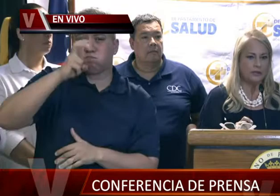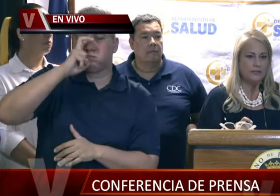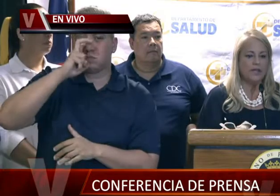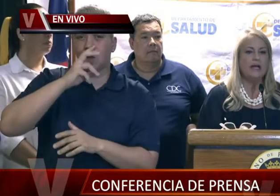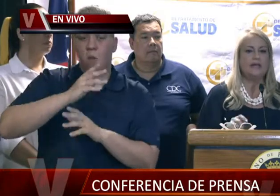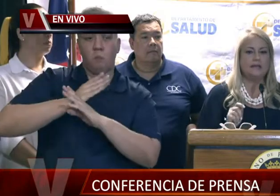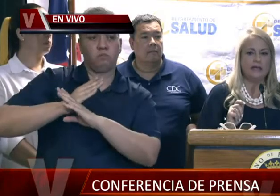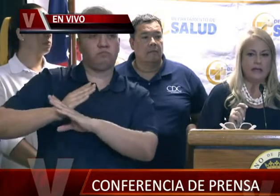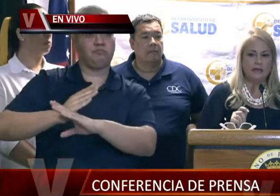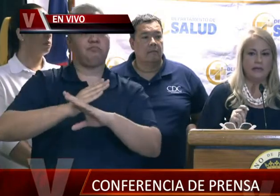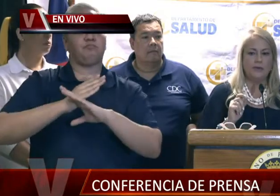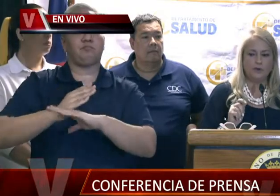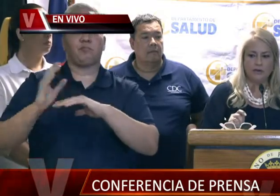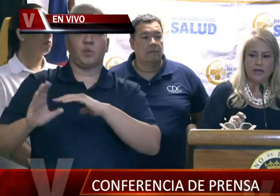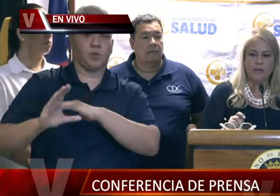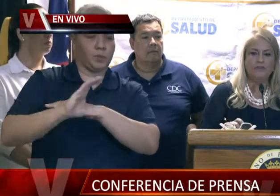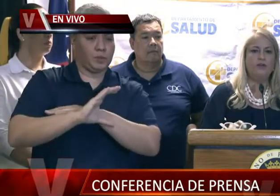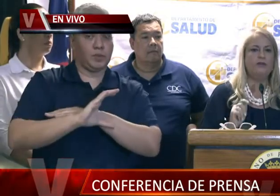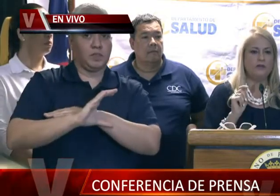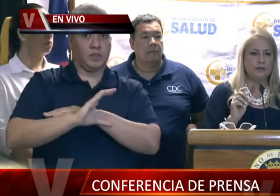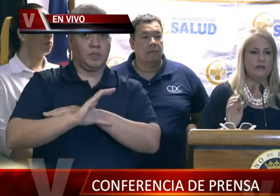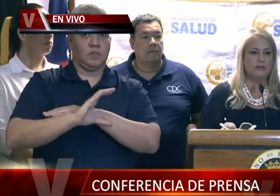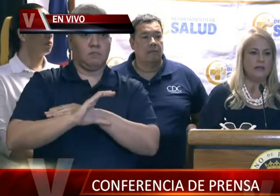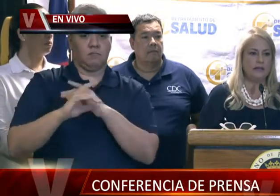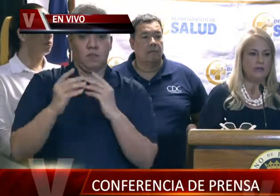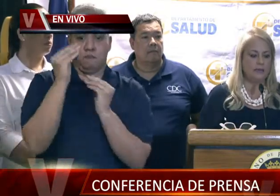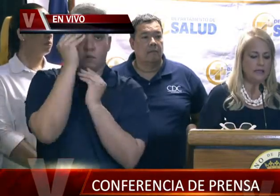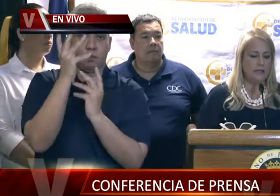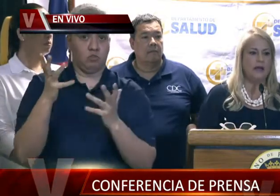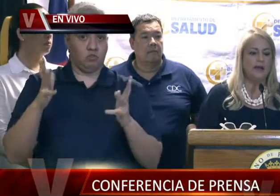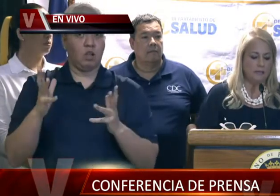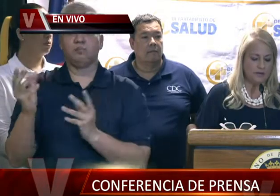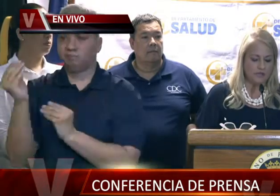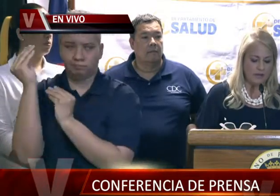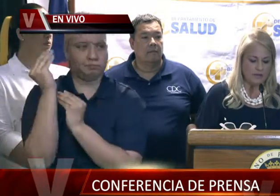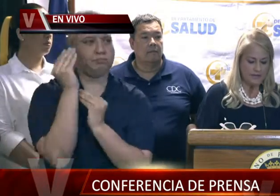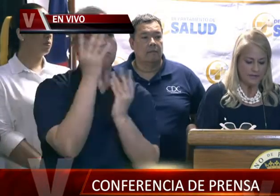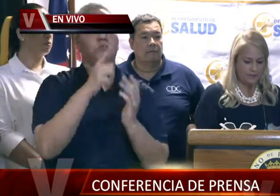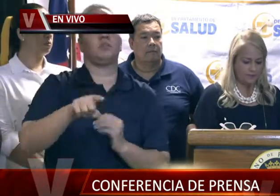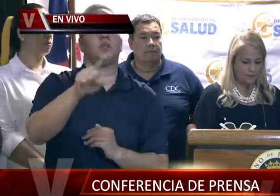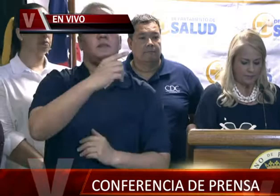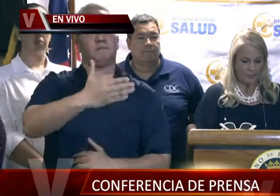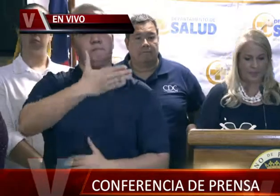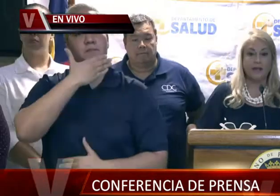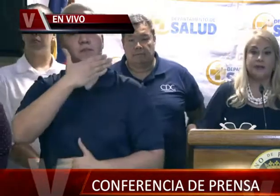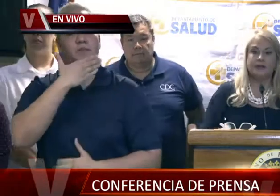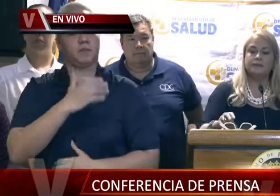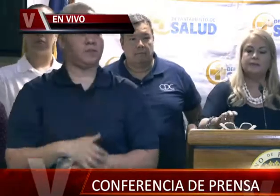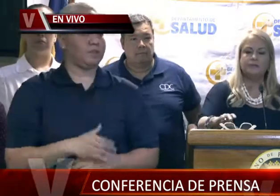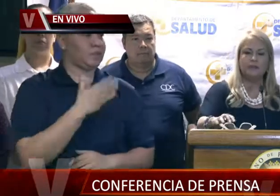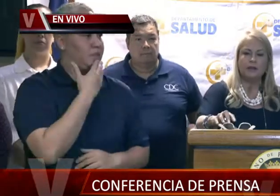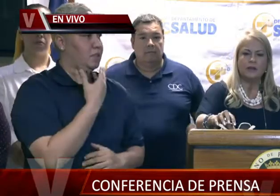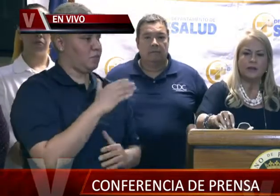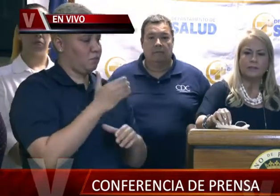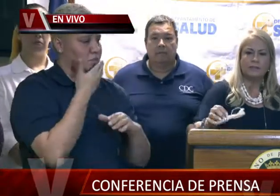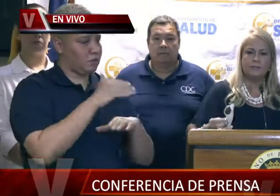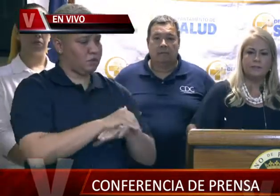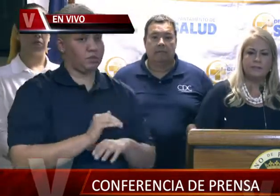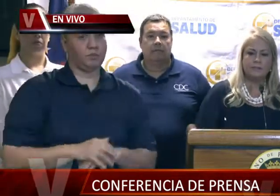costas. Así que tan pronto tengamos la información, así les será suministrada. Muchísimas gracias. Gracias a todos y buenas noches.